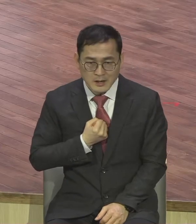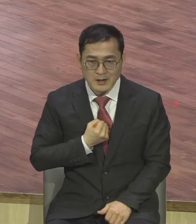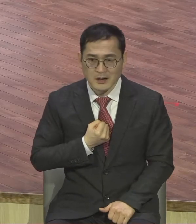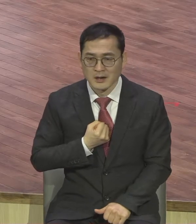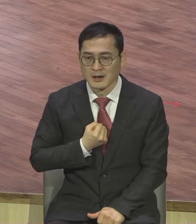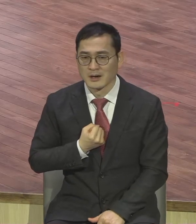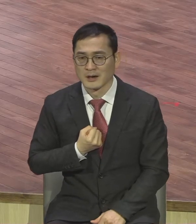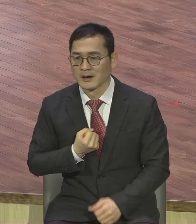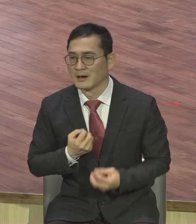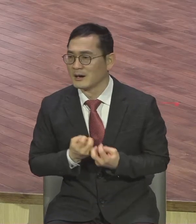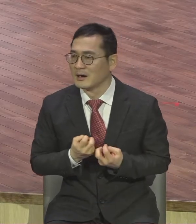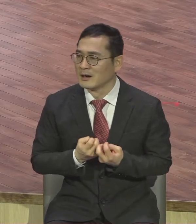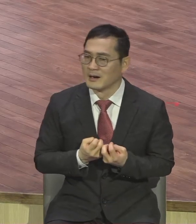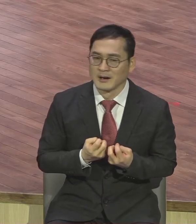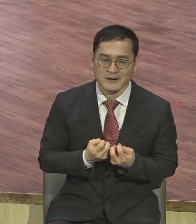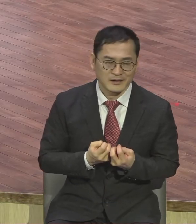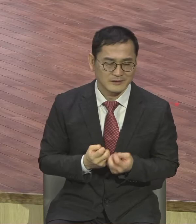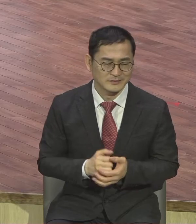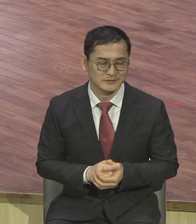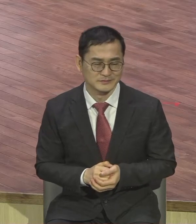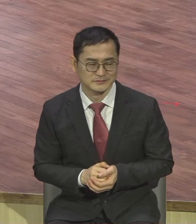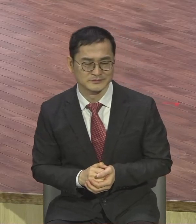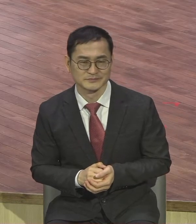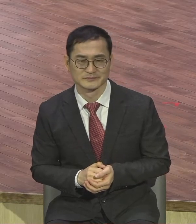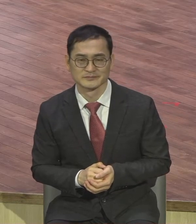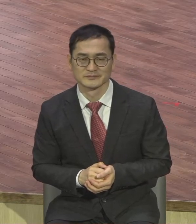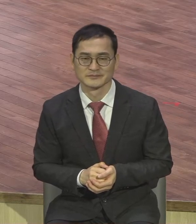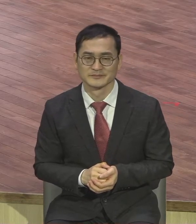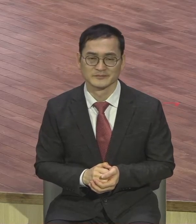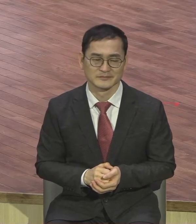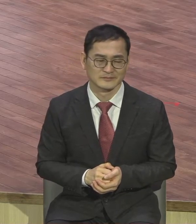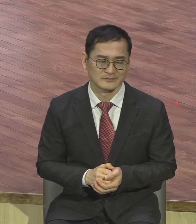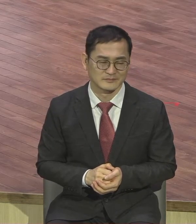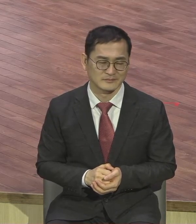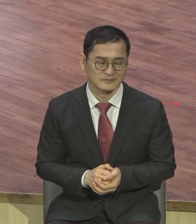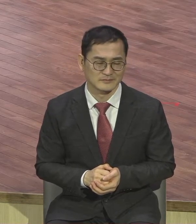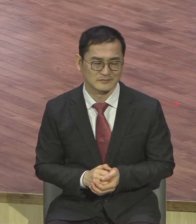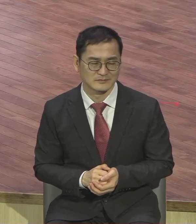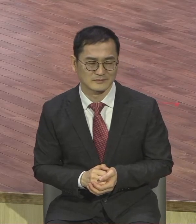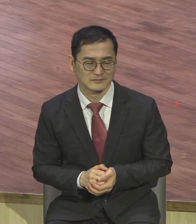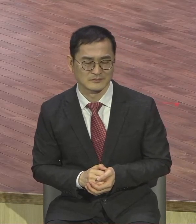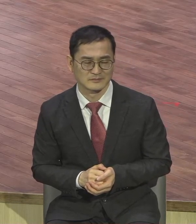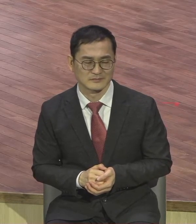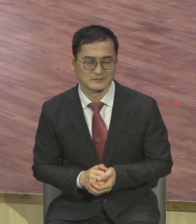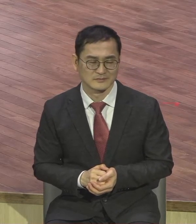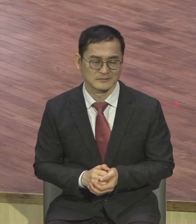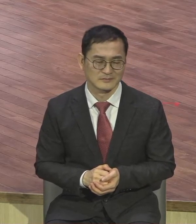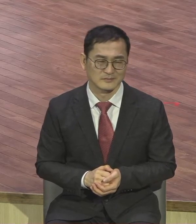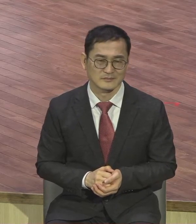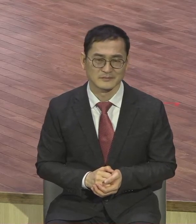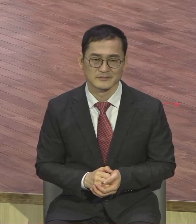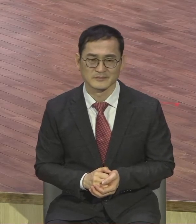산에 가가지고 아무도 없는 산에 가가지고 막 자기 한국말로 막 그냥 질러대는